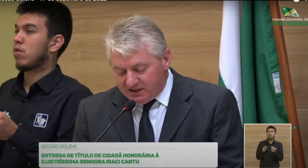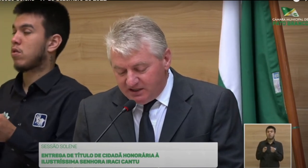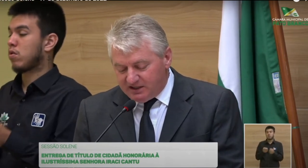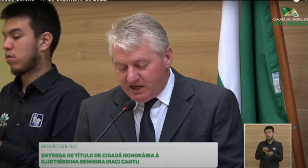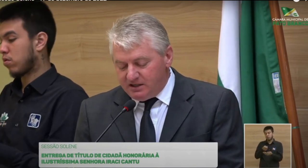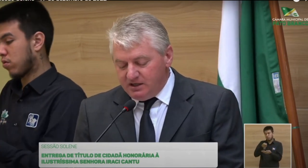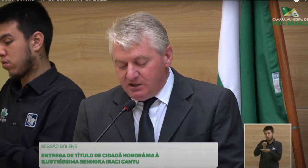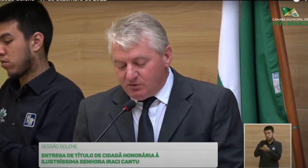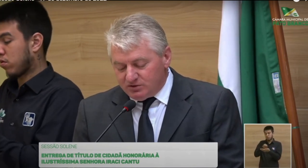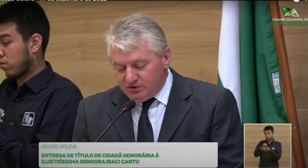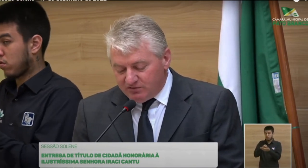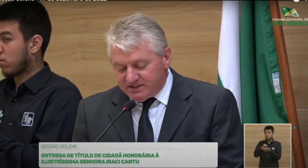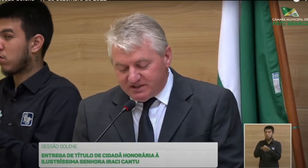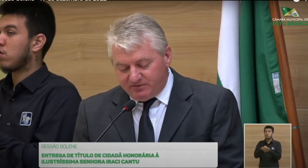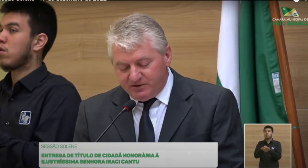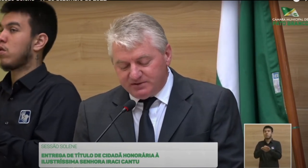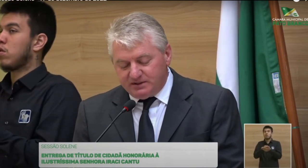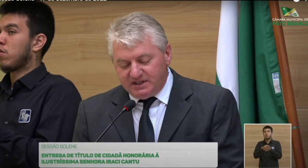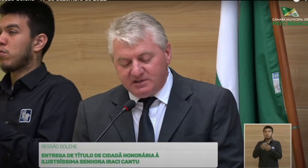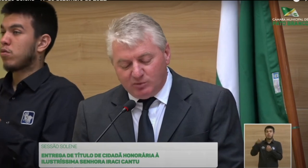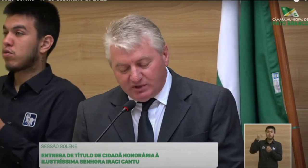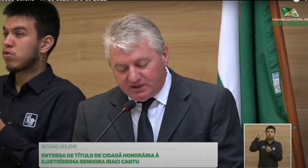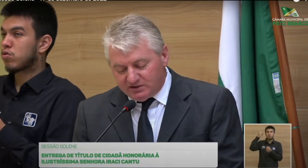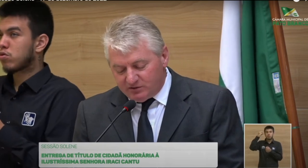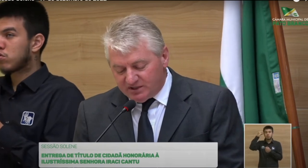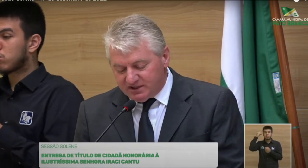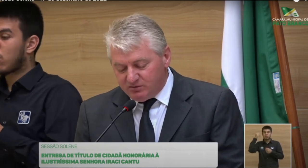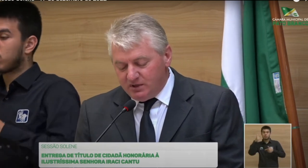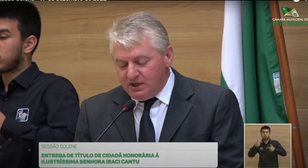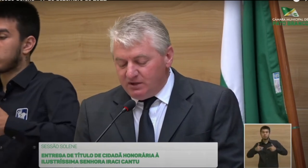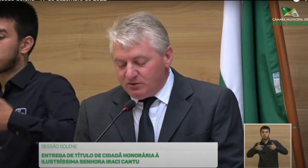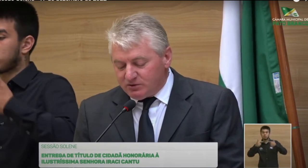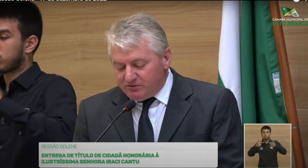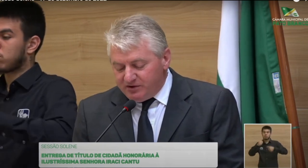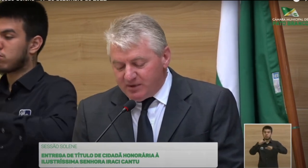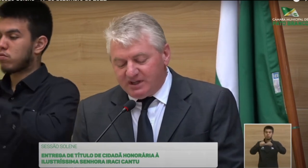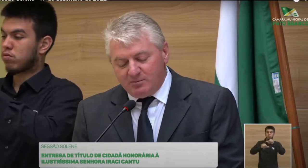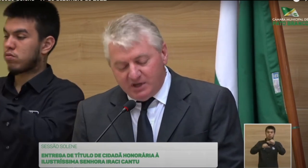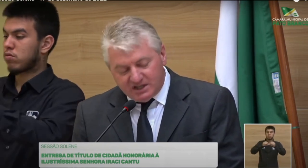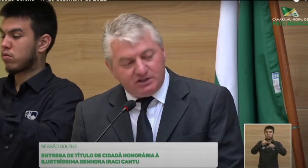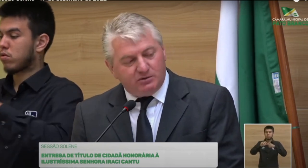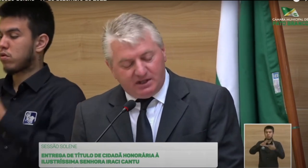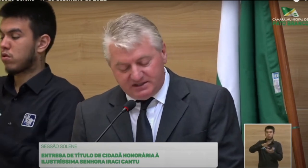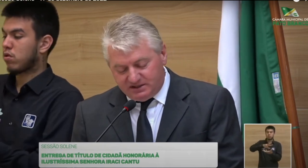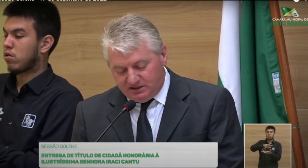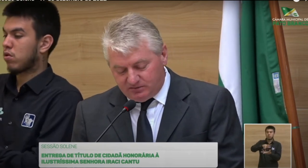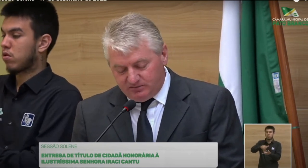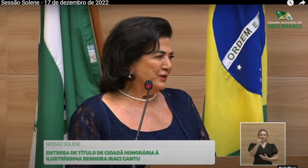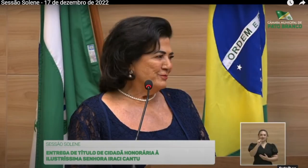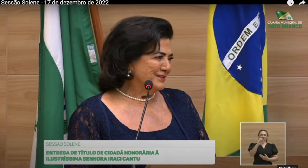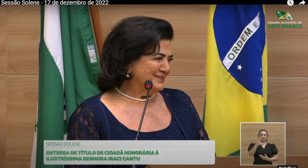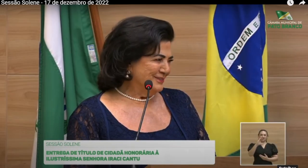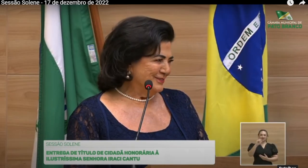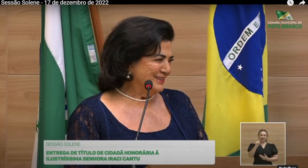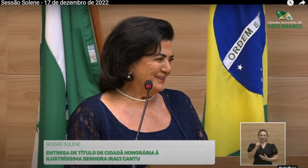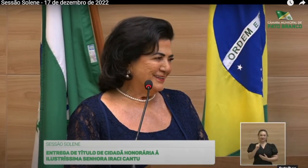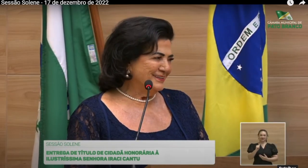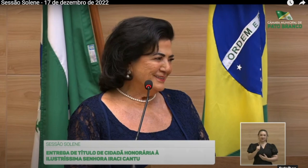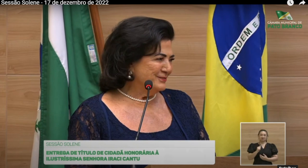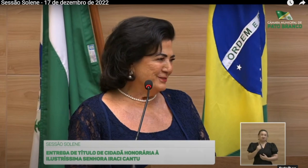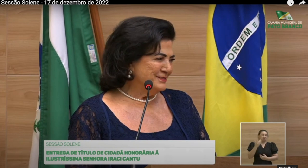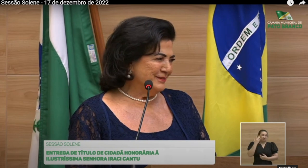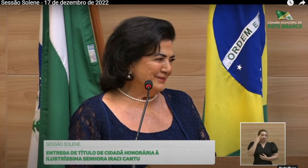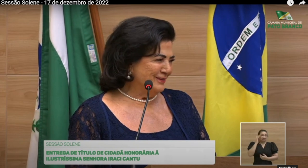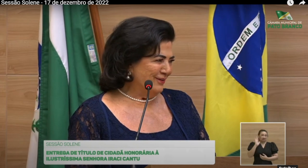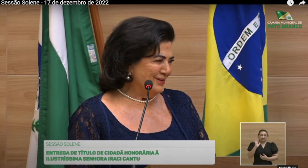capacidade de lidar com os novos desafios nesse mundo de transformação, nos confirma que é merecedora desse título. Dona Iracy,